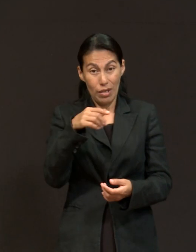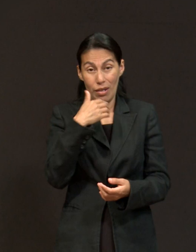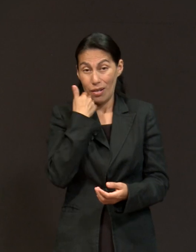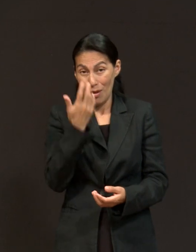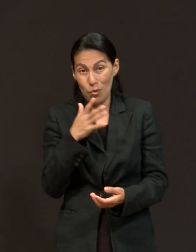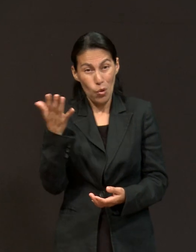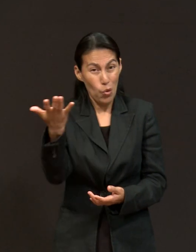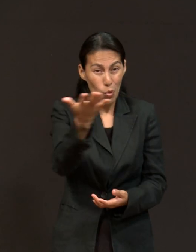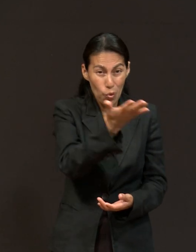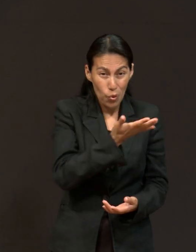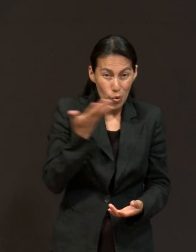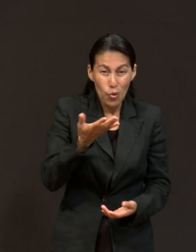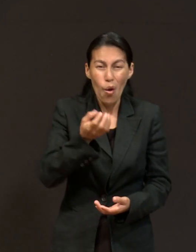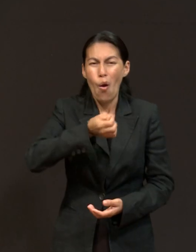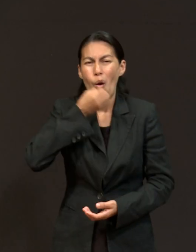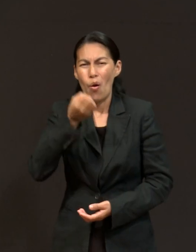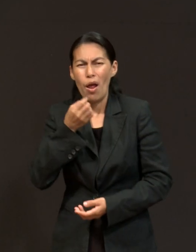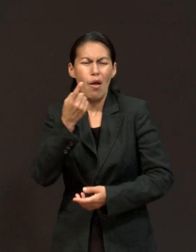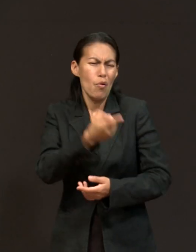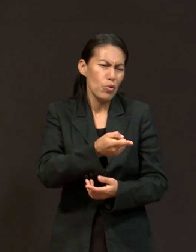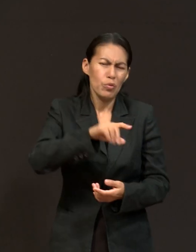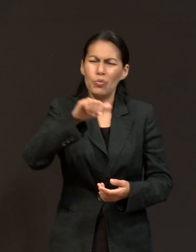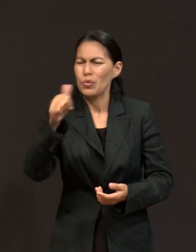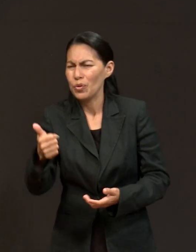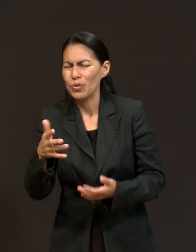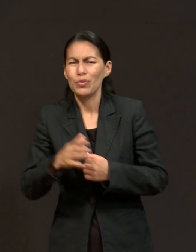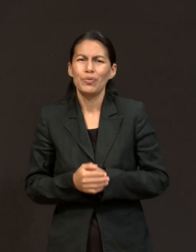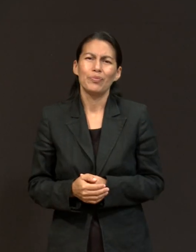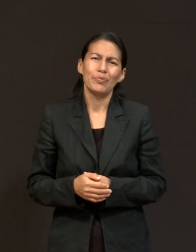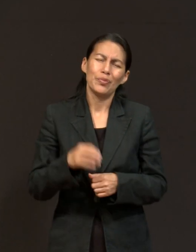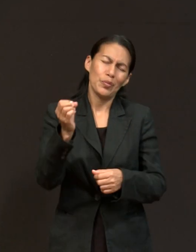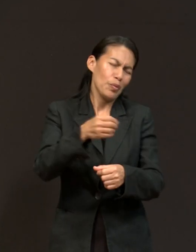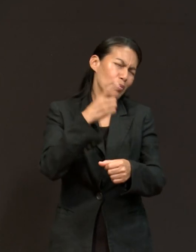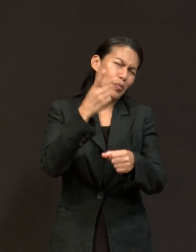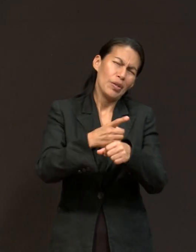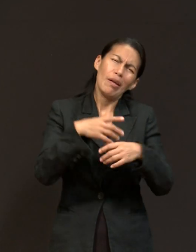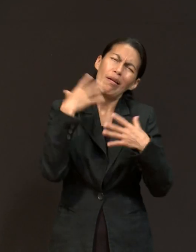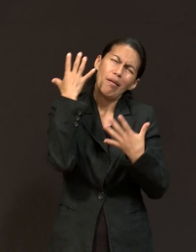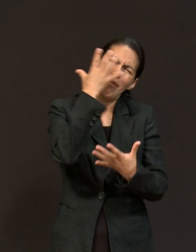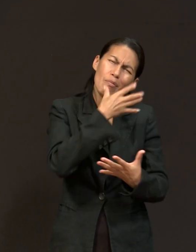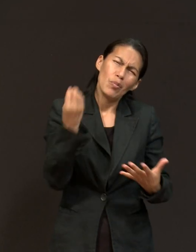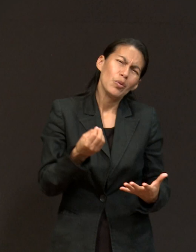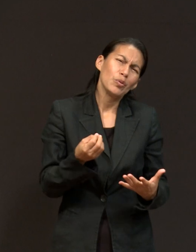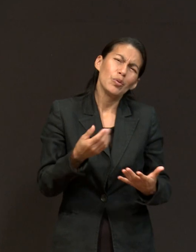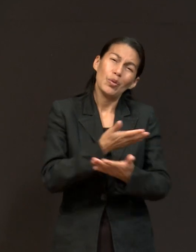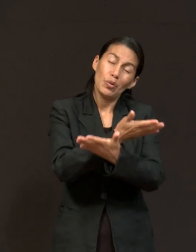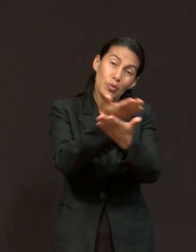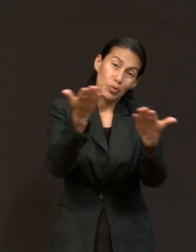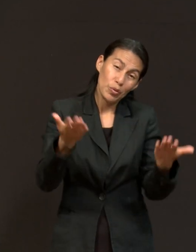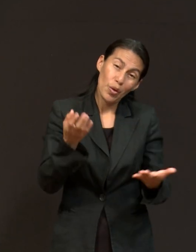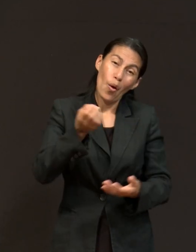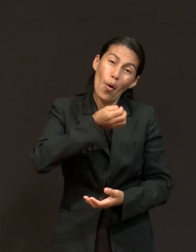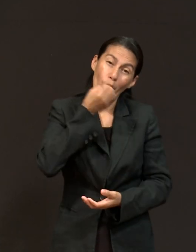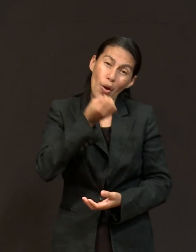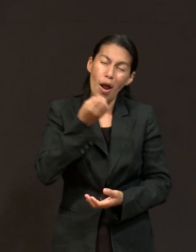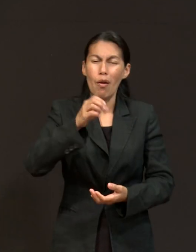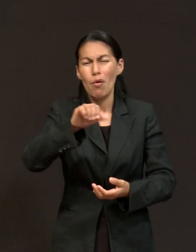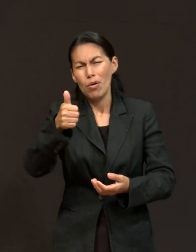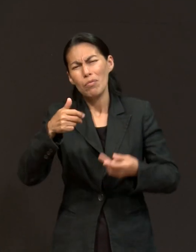otros, y es nuestra oportunidad, y nuestro privilegio, de poder orar por otros. En esta